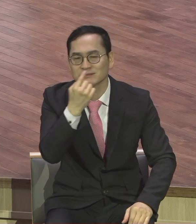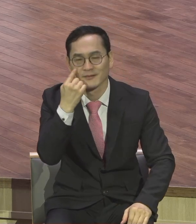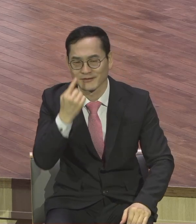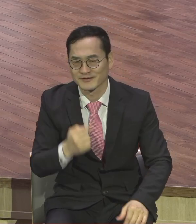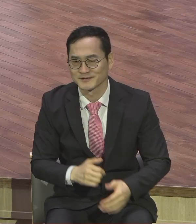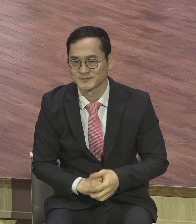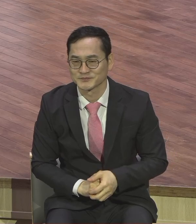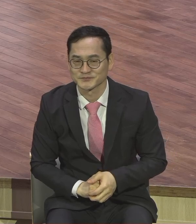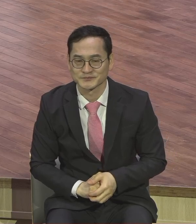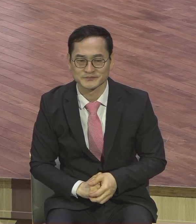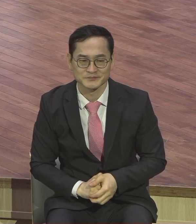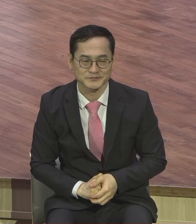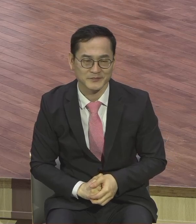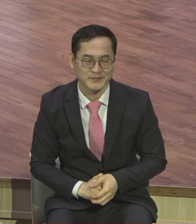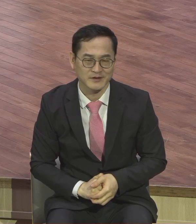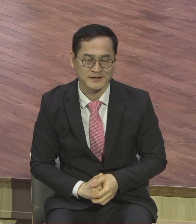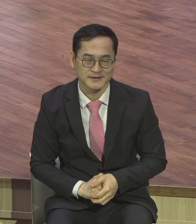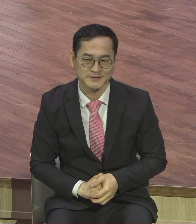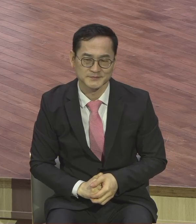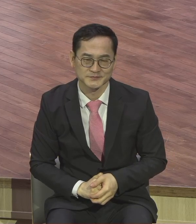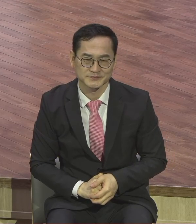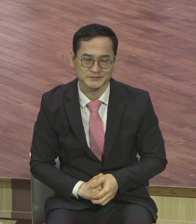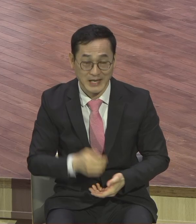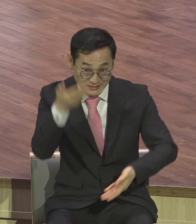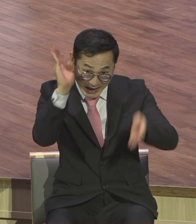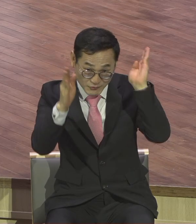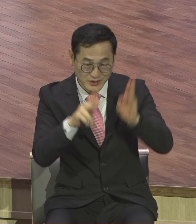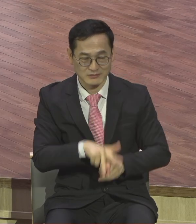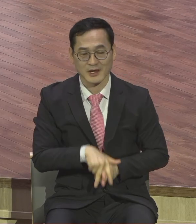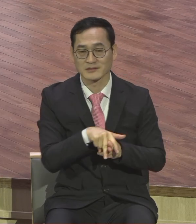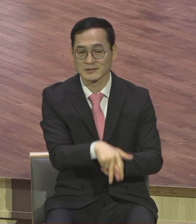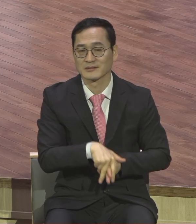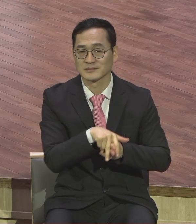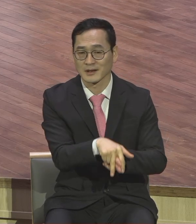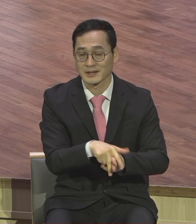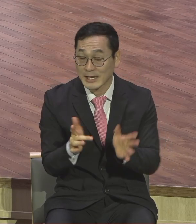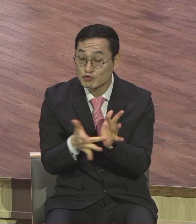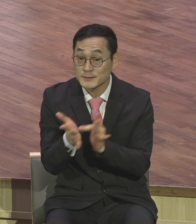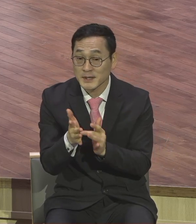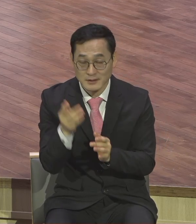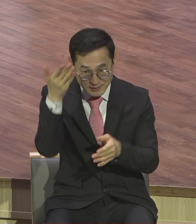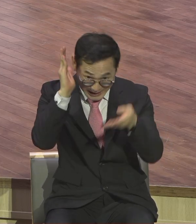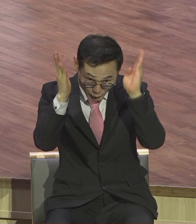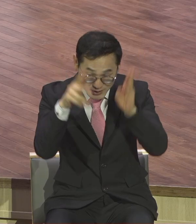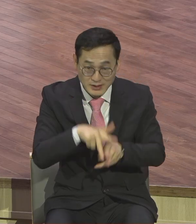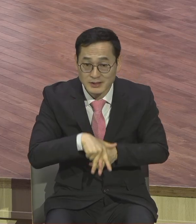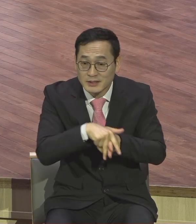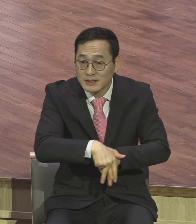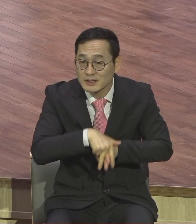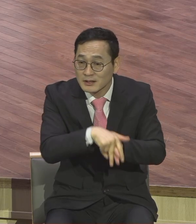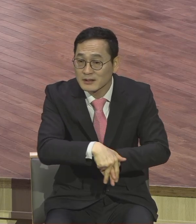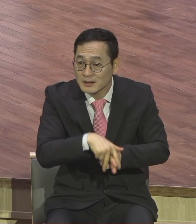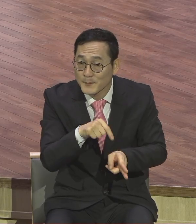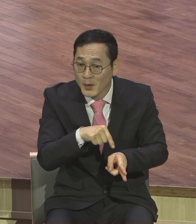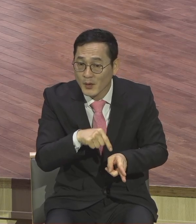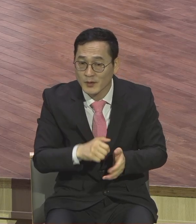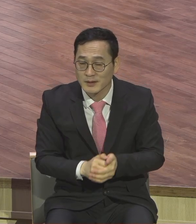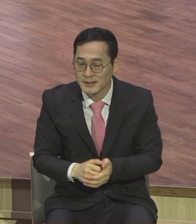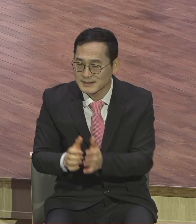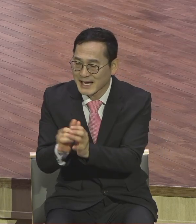예수님께서 나귀 새끼를 타셨다 이 말은 장세기 3장에 발생된 인간의 범죄 이후에 하나님과